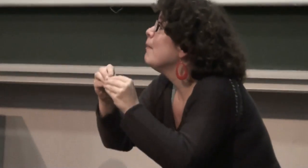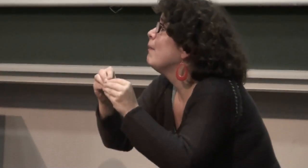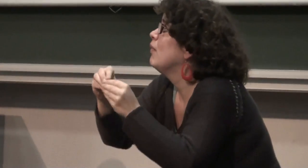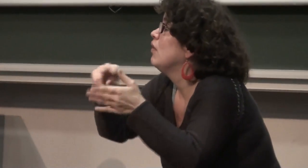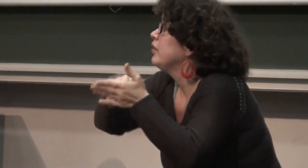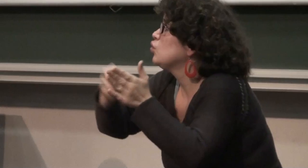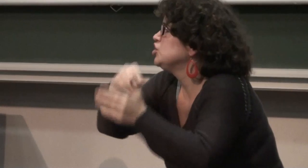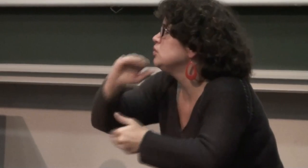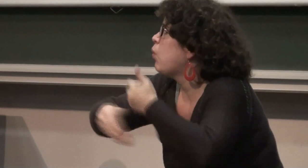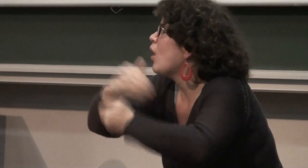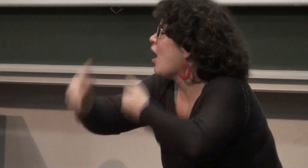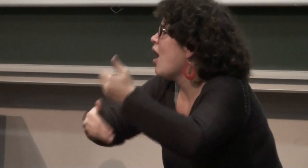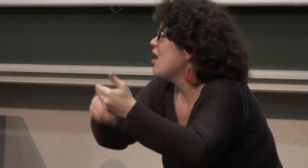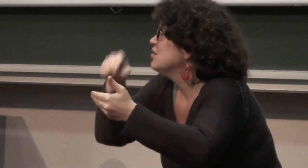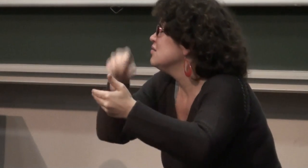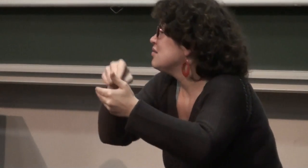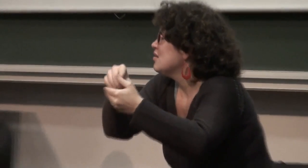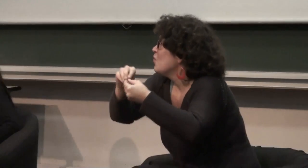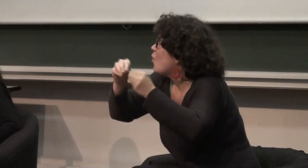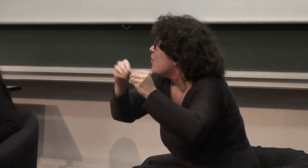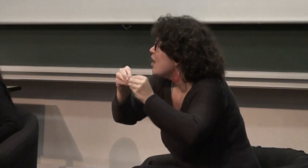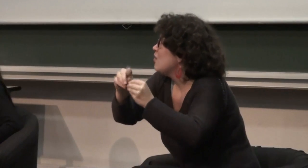en fait les progrès technologiques